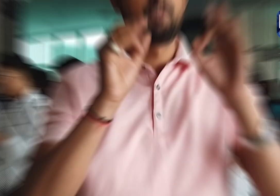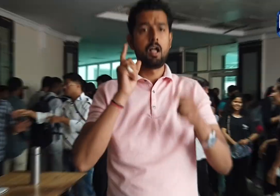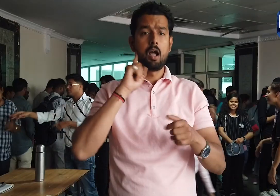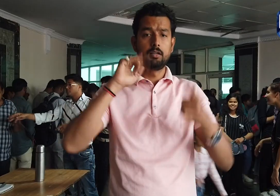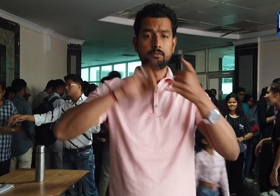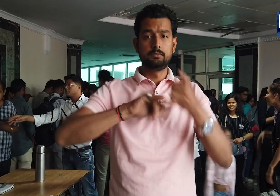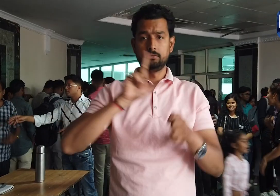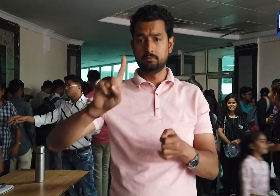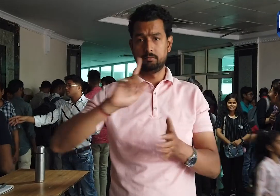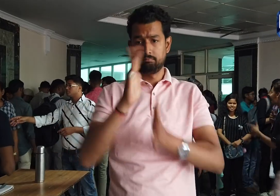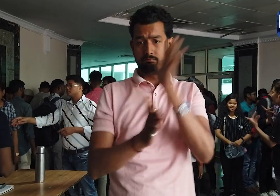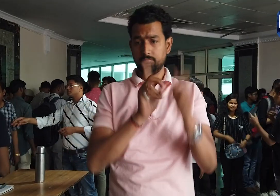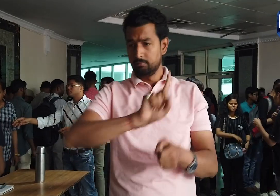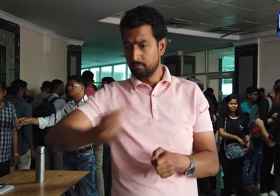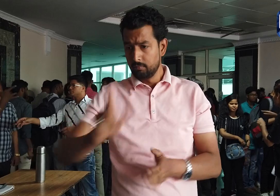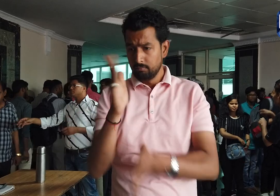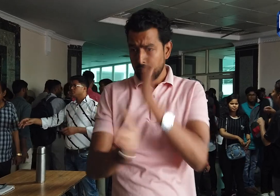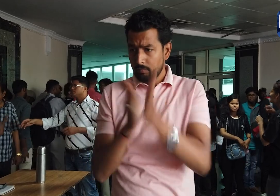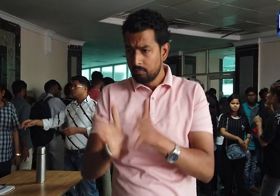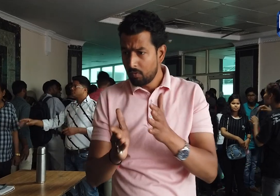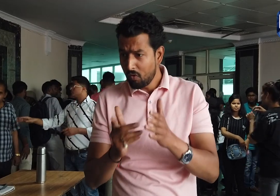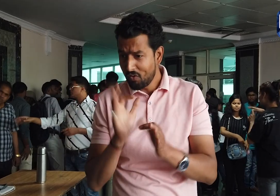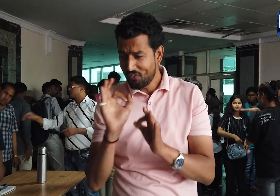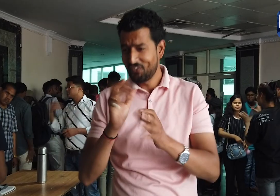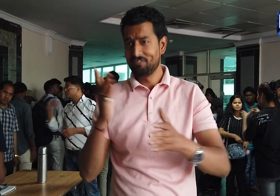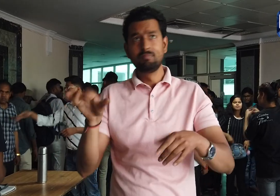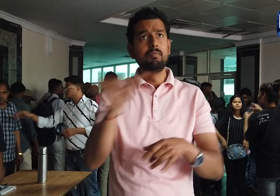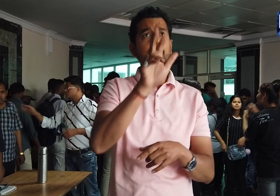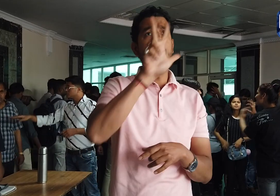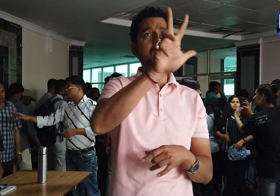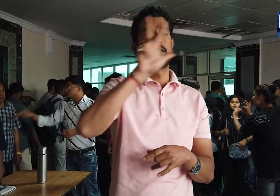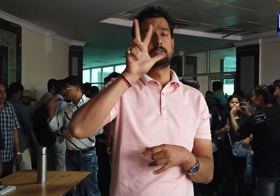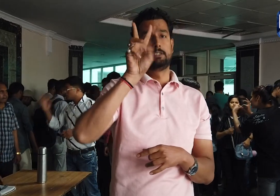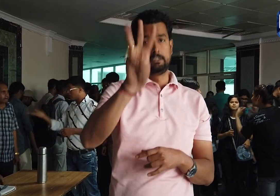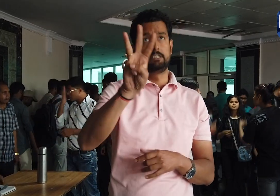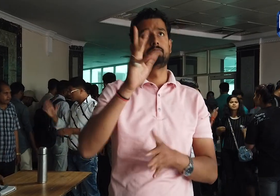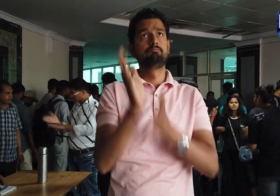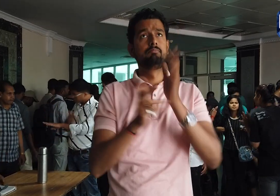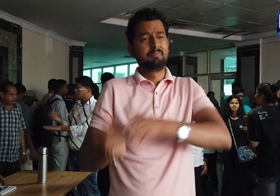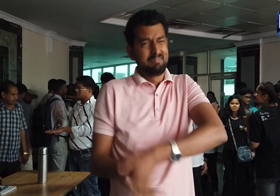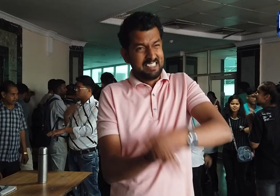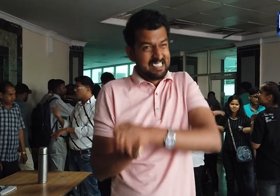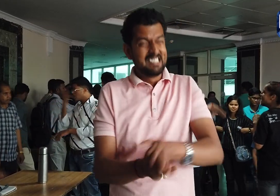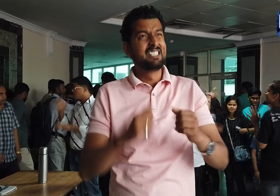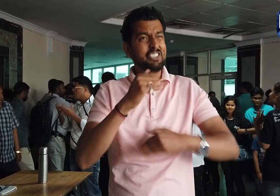आयसेल के व्याक्या और फिल्म को देखकर मुझे समझ में आया कि भारत ने विश्व कब कैसे जीता